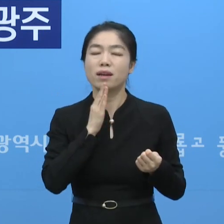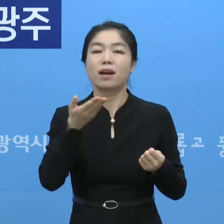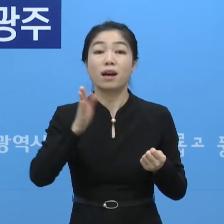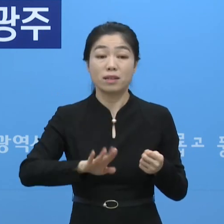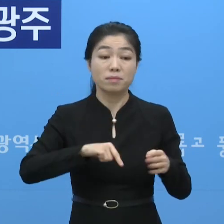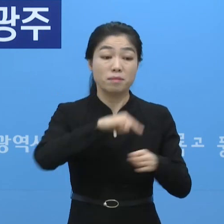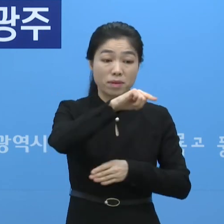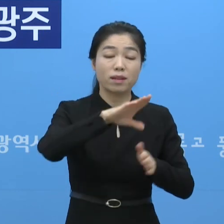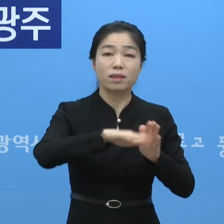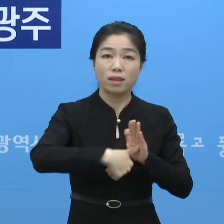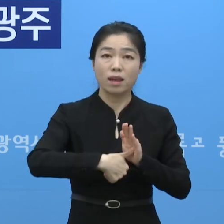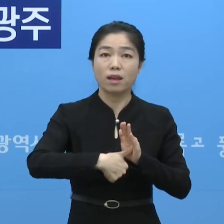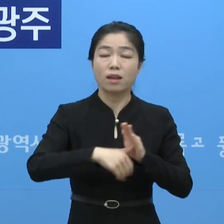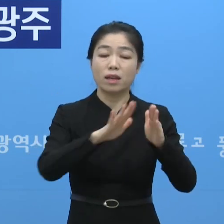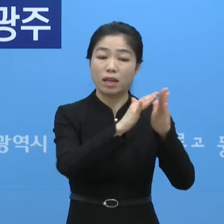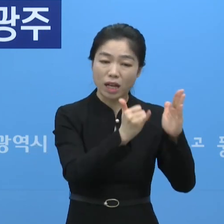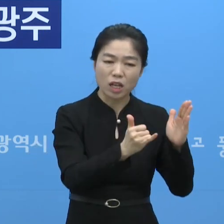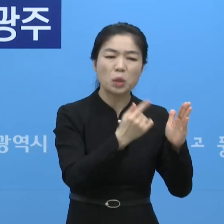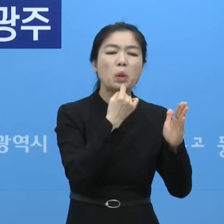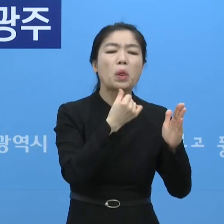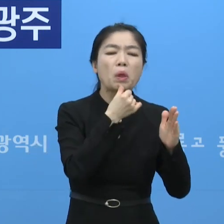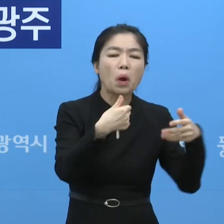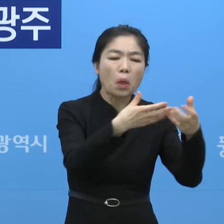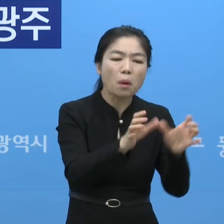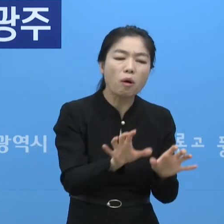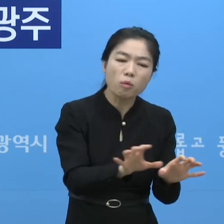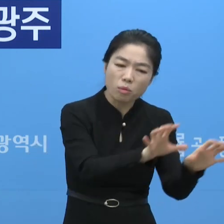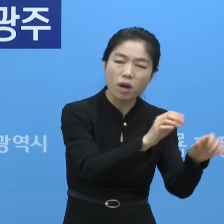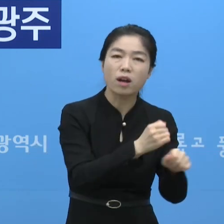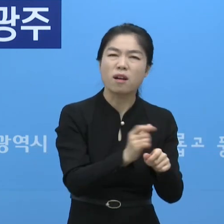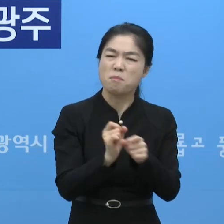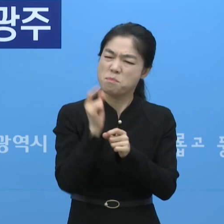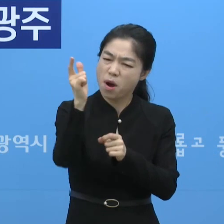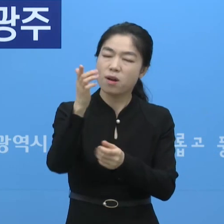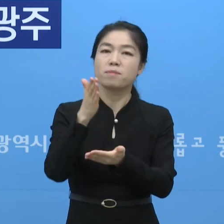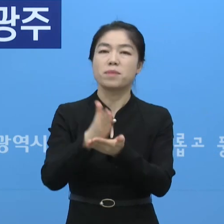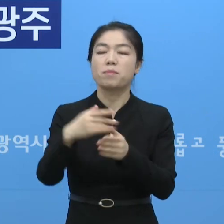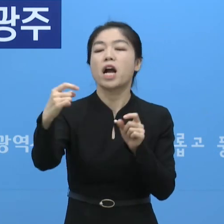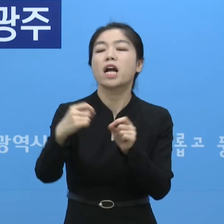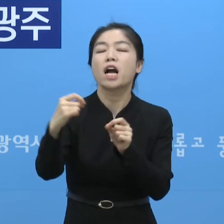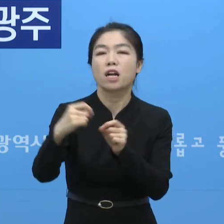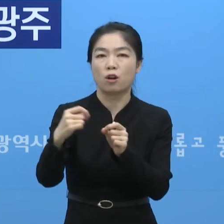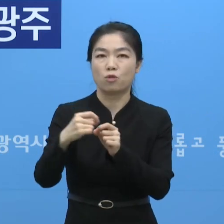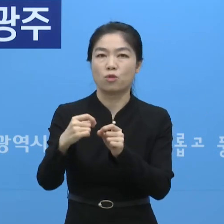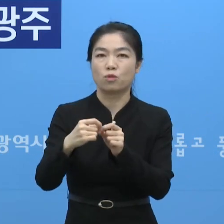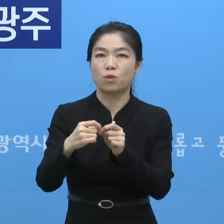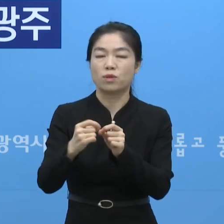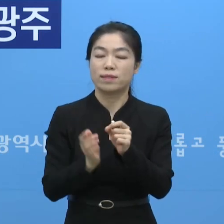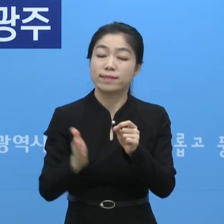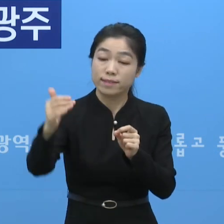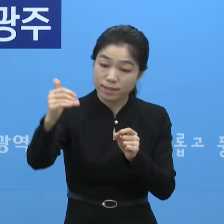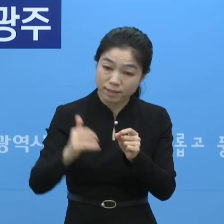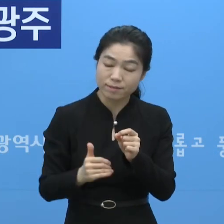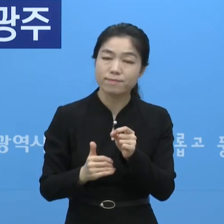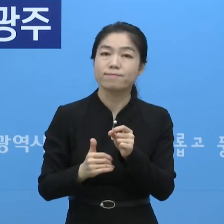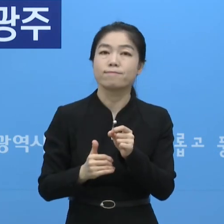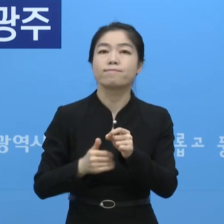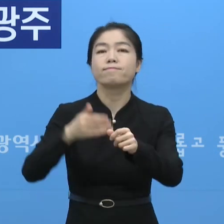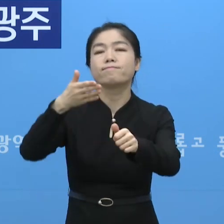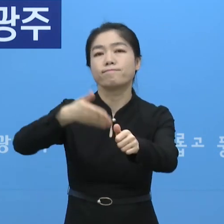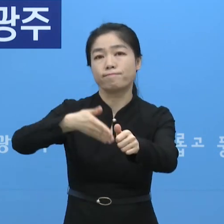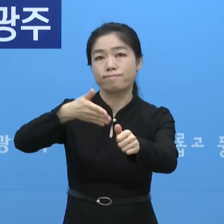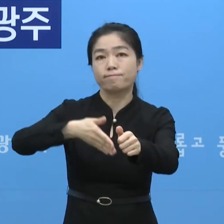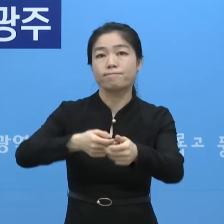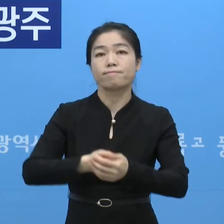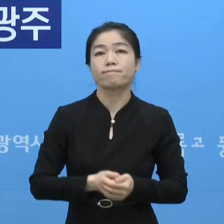나가시더라도 가족이라든지 소그룹 중심으로 또 멀리 너무 멀리 가지 마시고 근거리 당일 여행으로 하실 것을